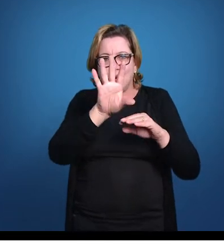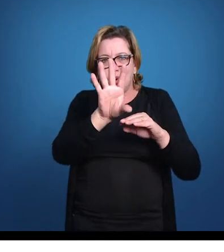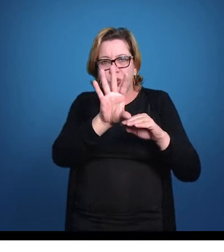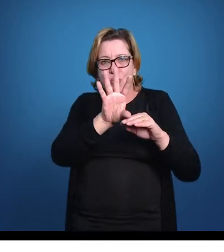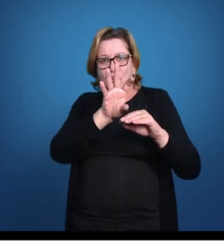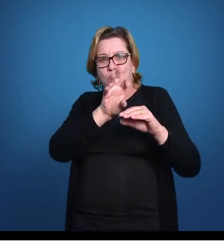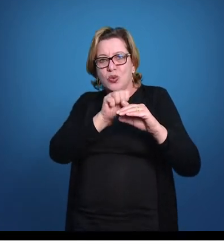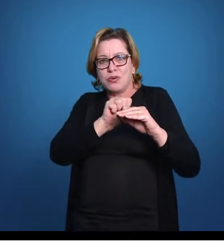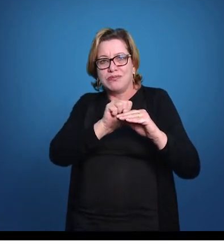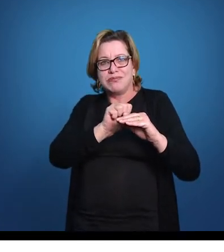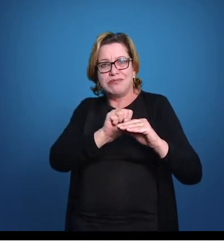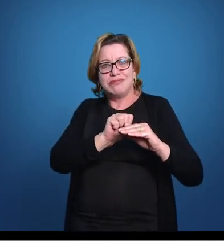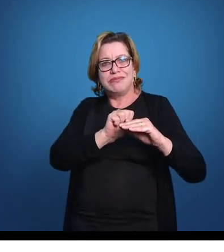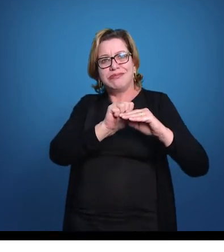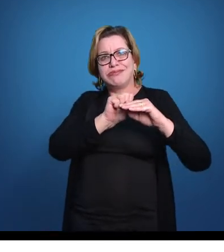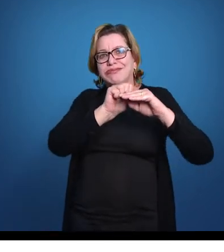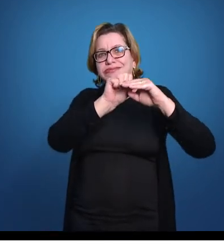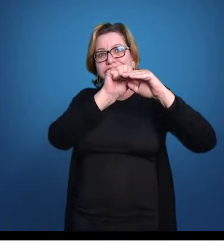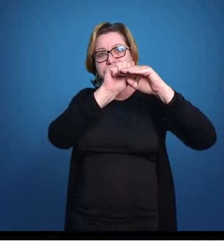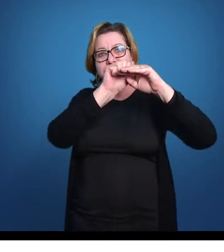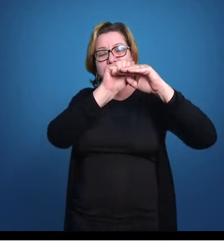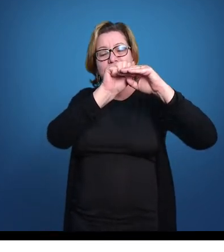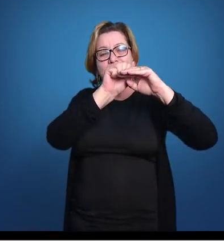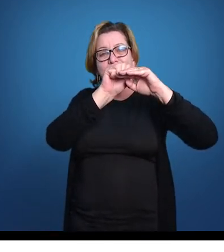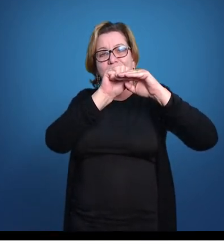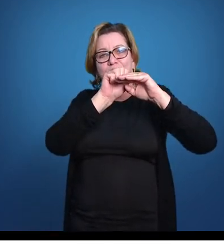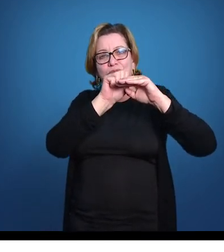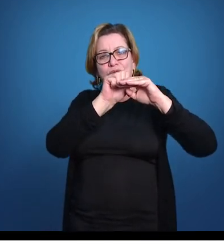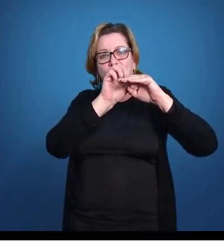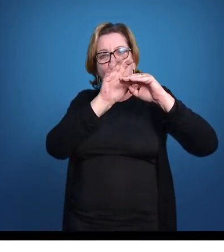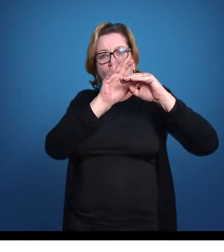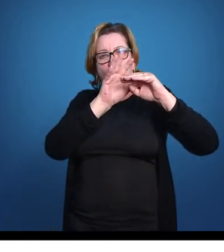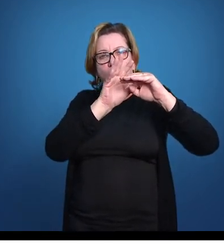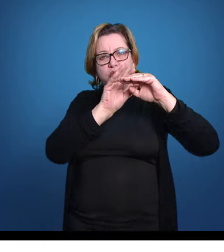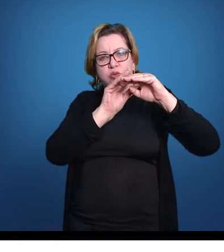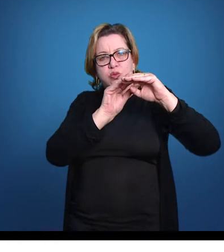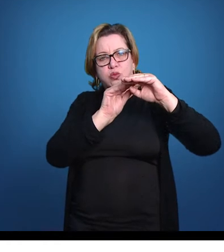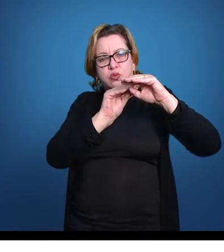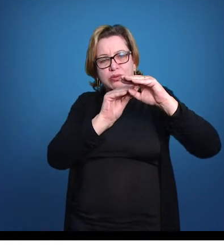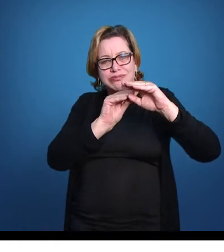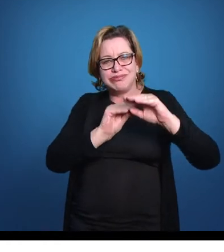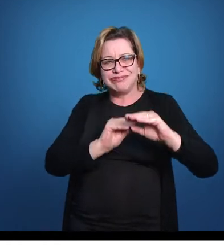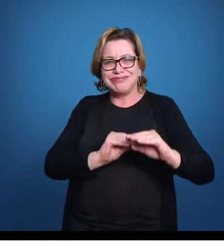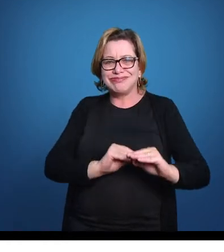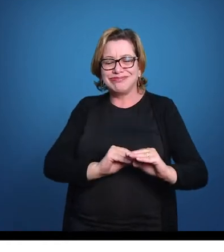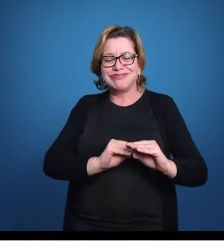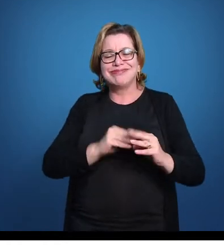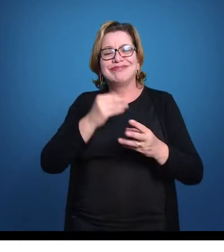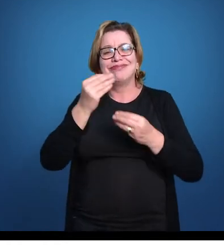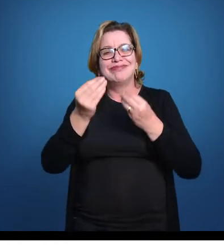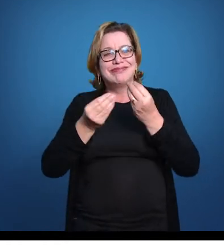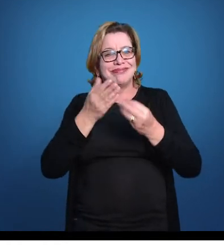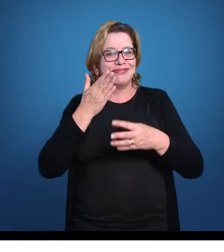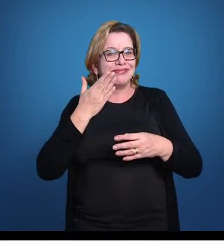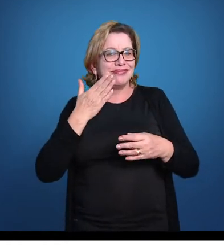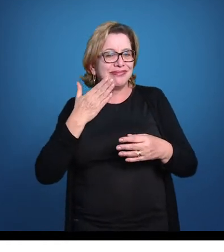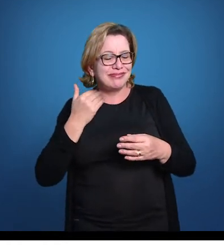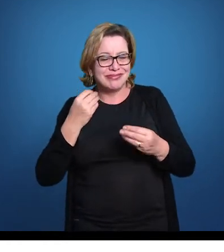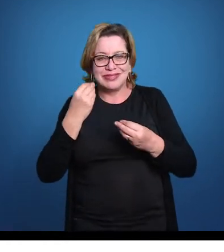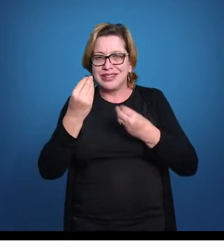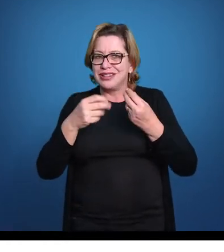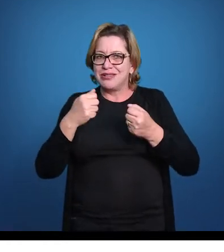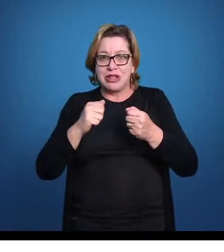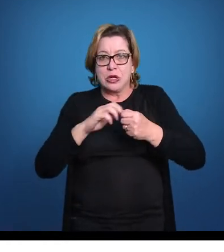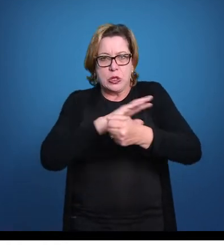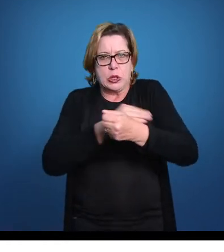mais de ar, esse peixe tende a subir sem fazer força, e ela esvazia um pouco de ar, ele tende a afundar sem estar fazendo